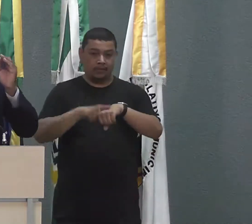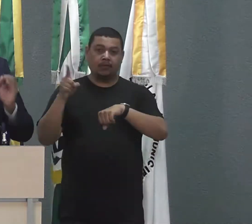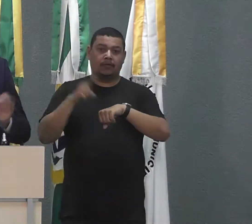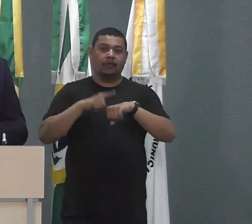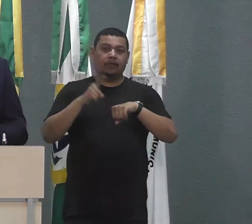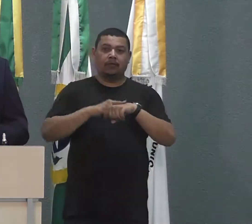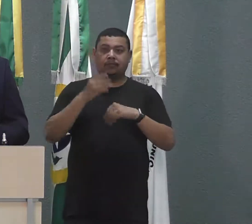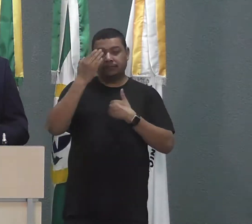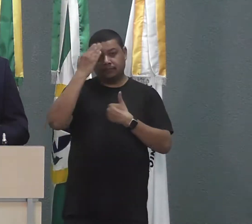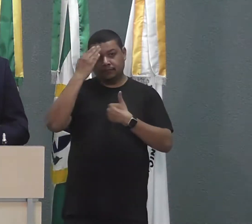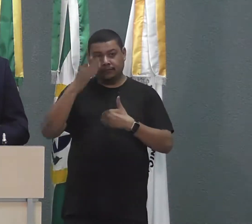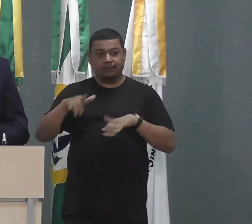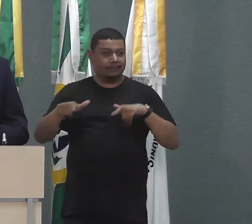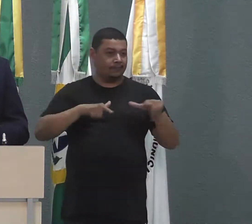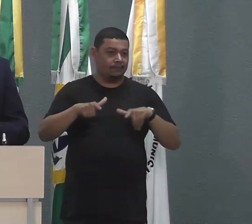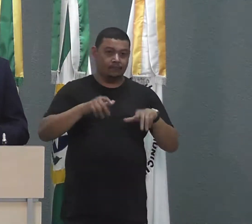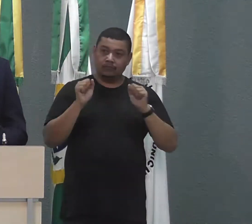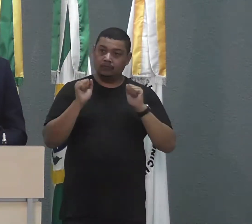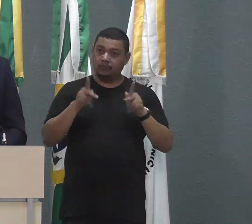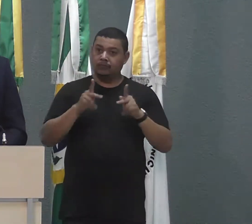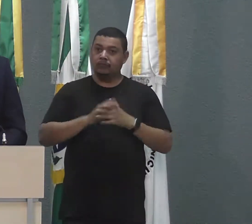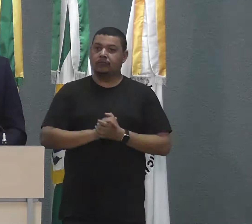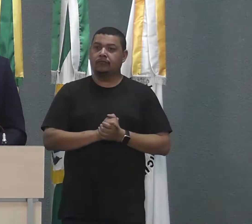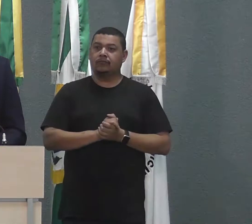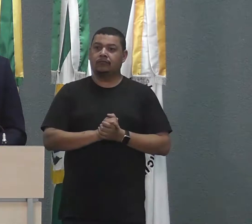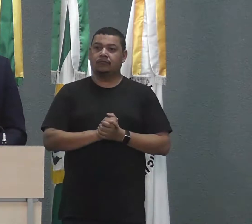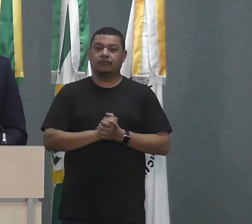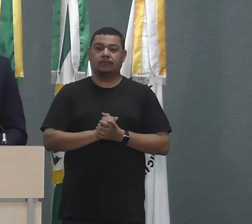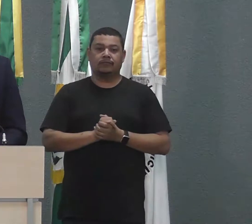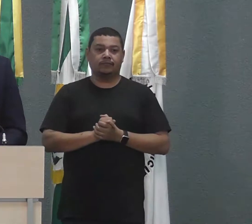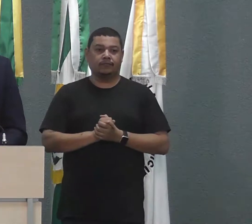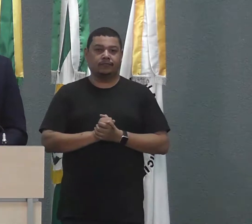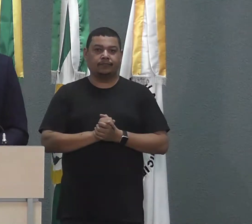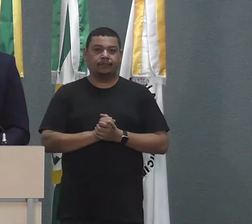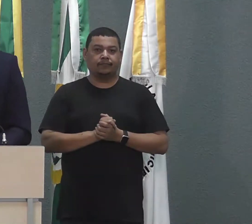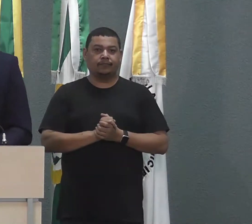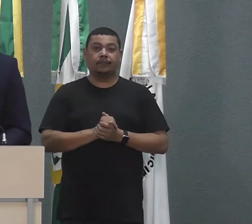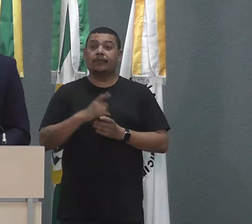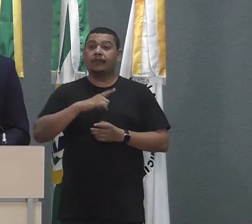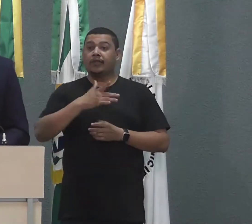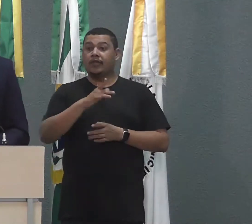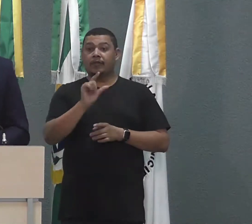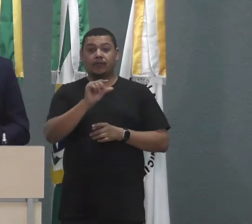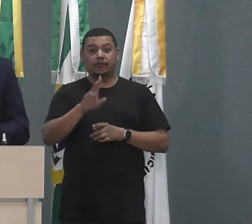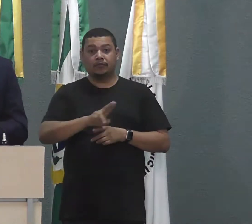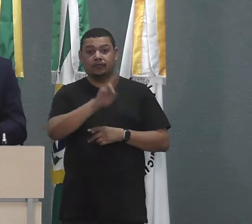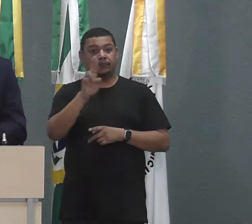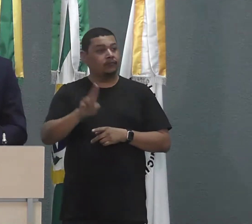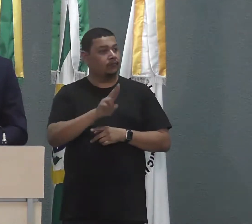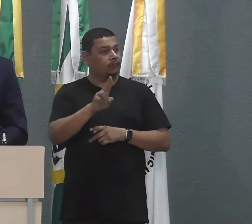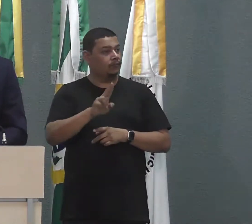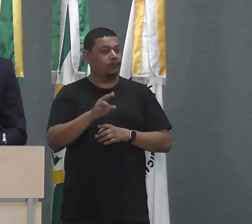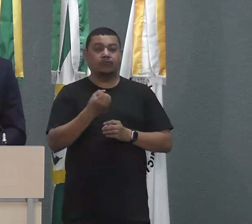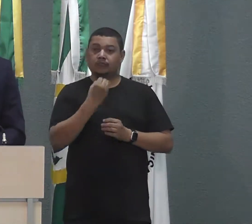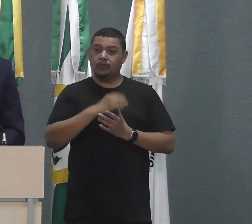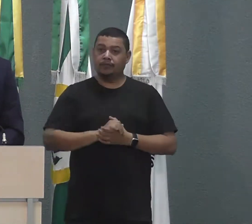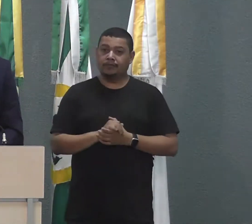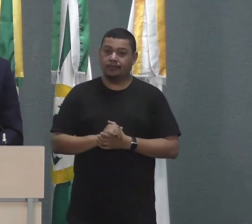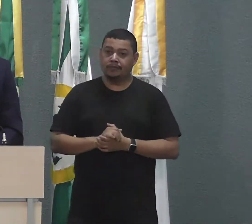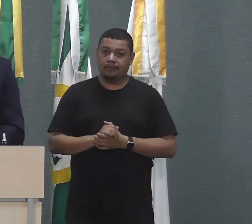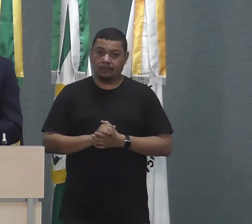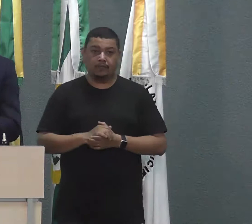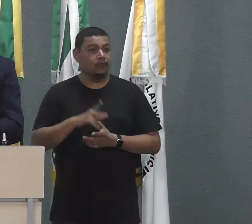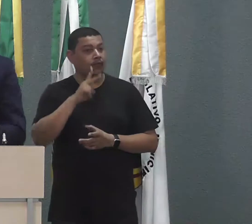atendimento está perfeito, está poucas pessoas utilizando aquela unidade, mas a gente poderia intensificar os cuidados